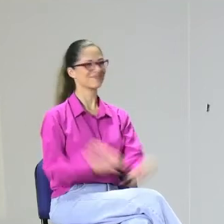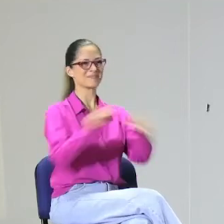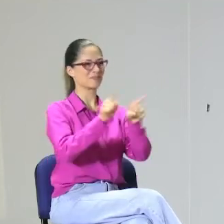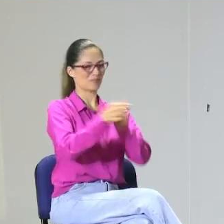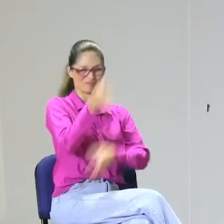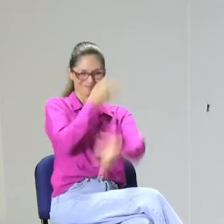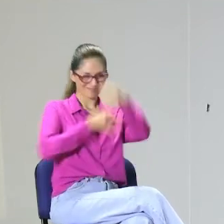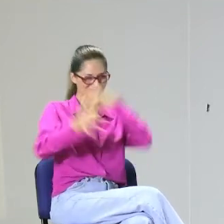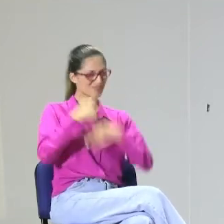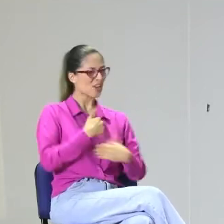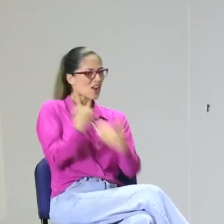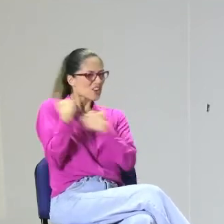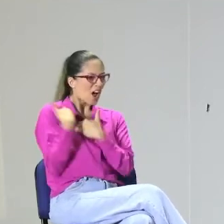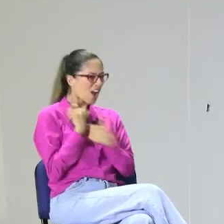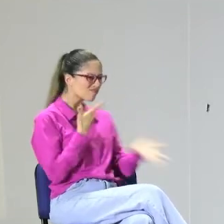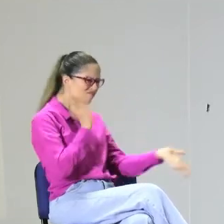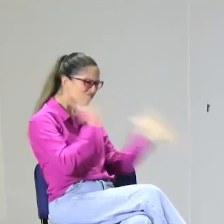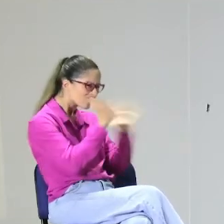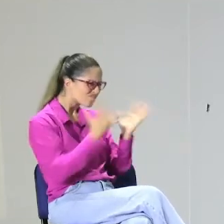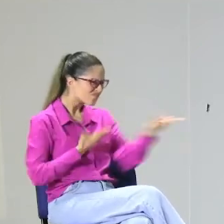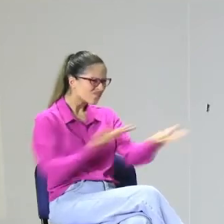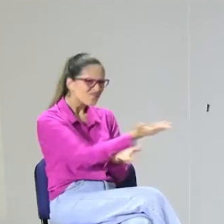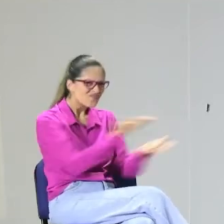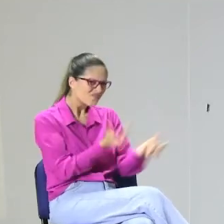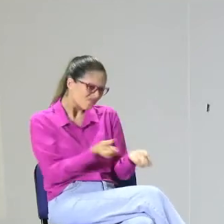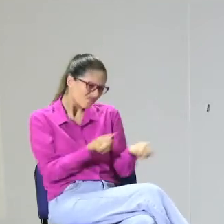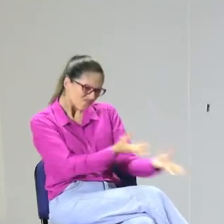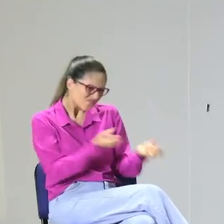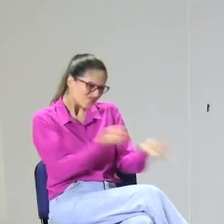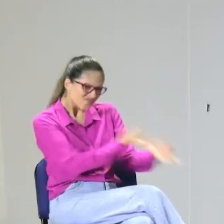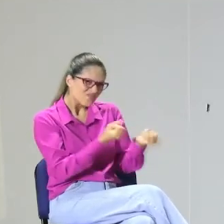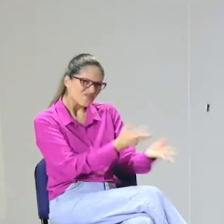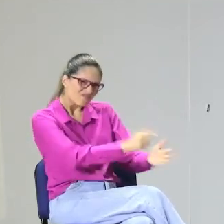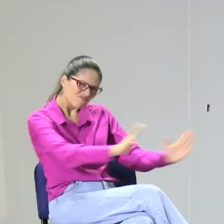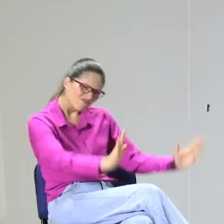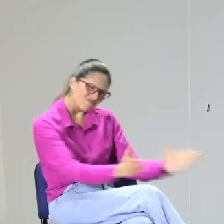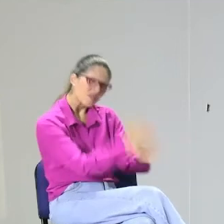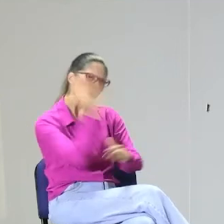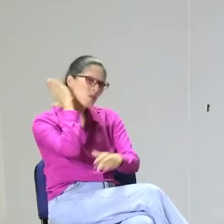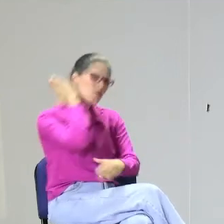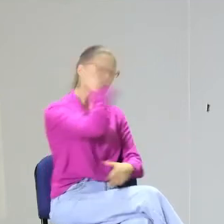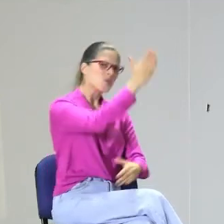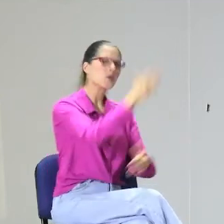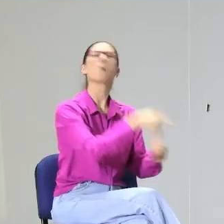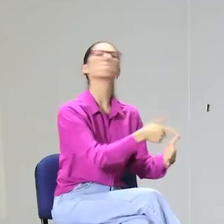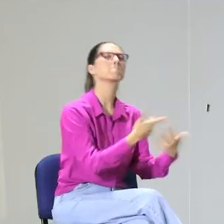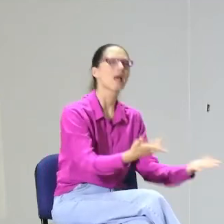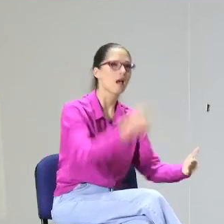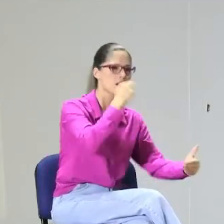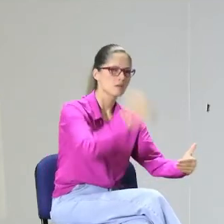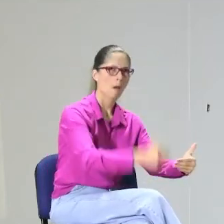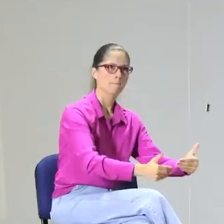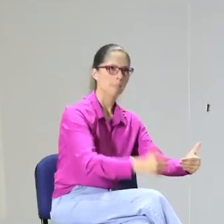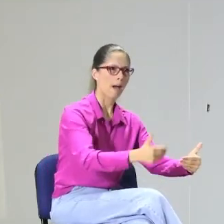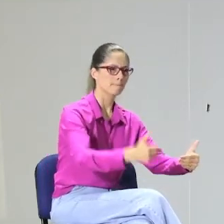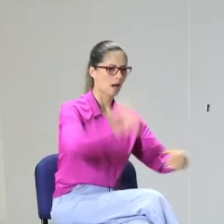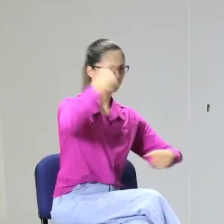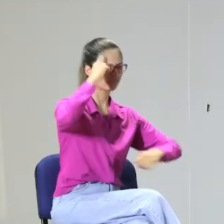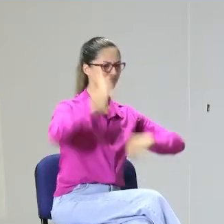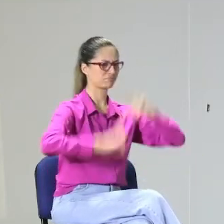el modelo lingüístico tiene una figura paternal también. Es importante interactuar con nuestros estudiantes, proyectar un